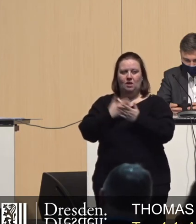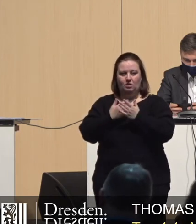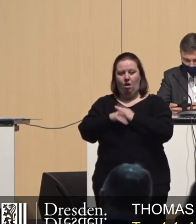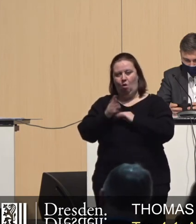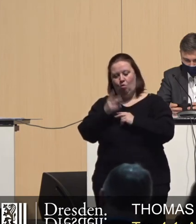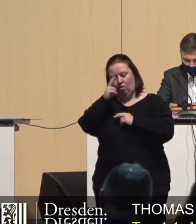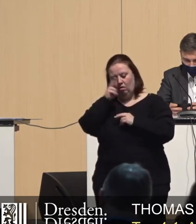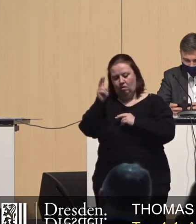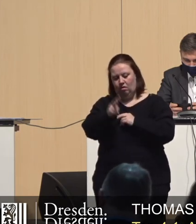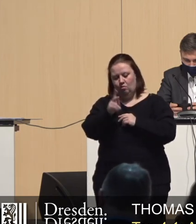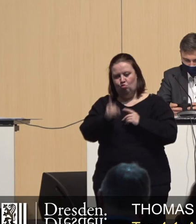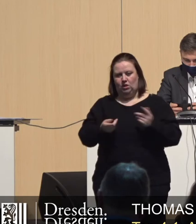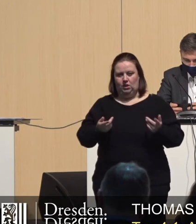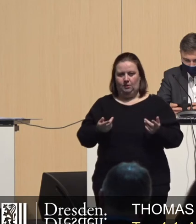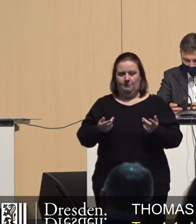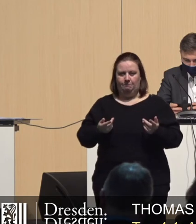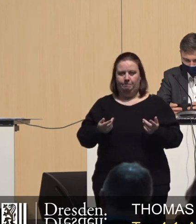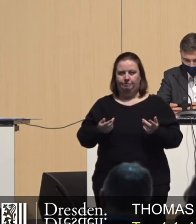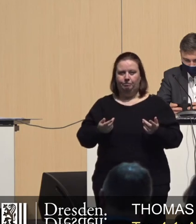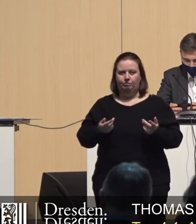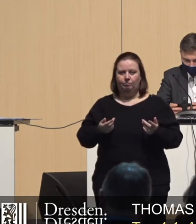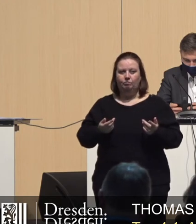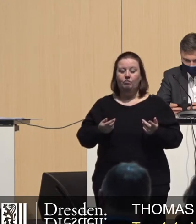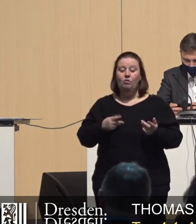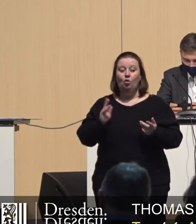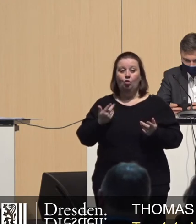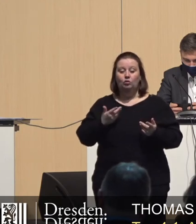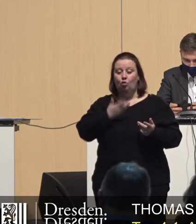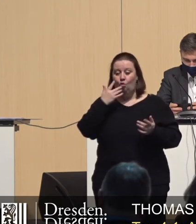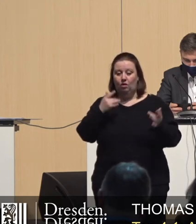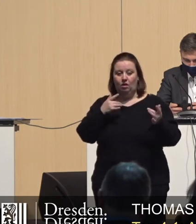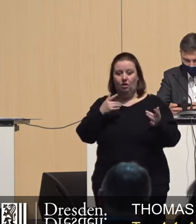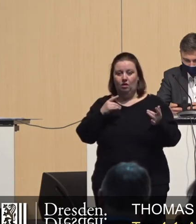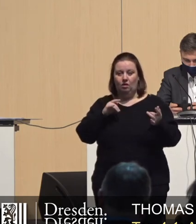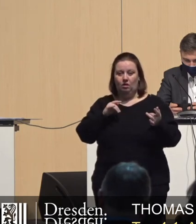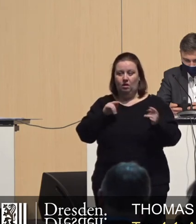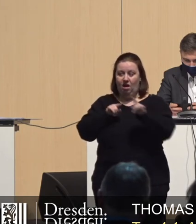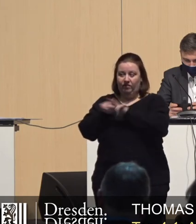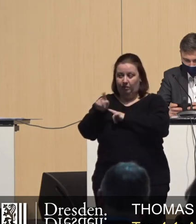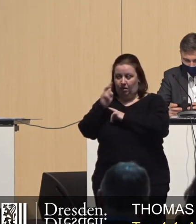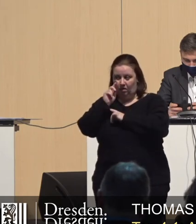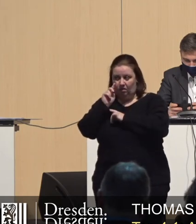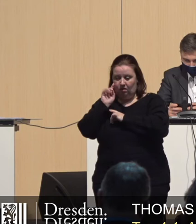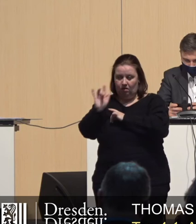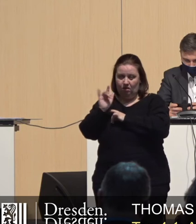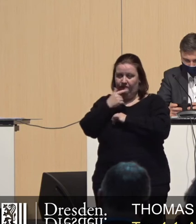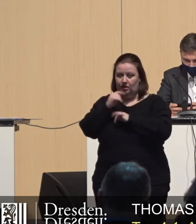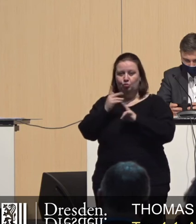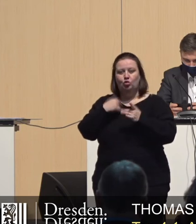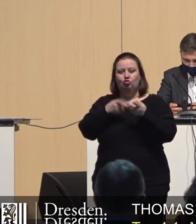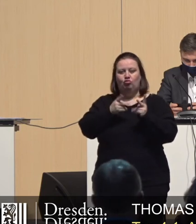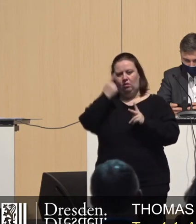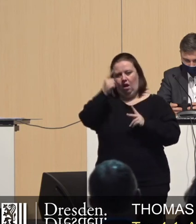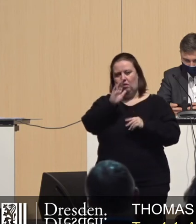müssen wir dann auch im Baulandmodell noch Rechnung tragen. Und ohne der BID jetzt zu nahe treten zu wollen, müssen wir uns immer vor Augen halten, dass es nicht der